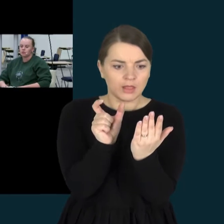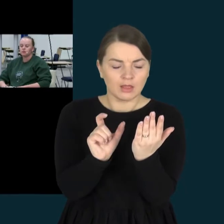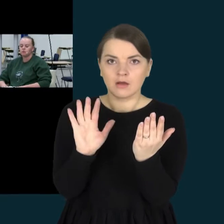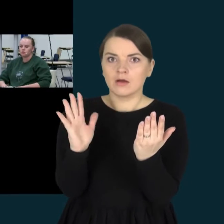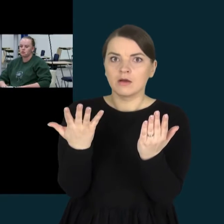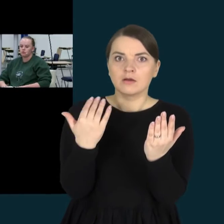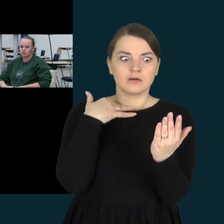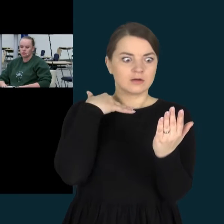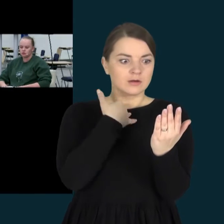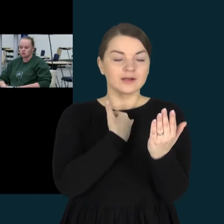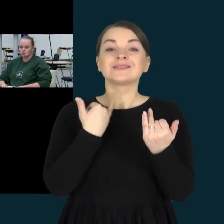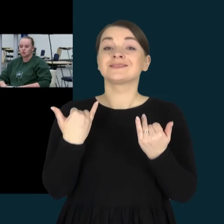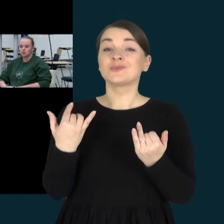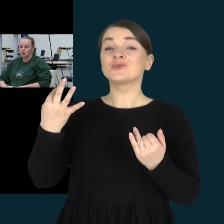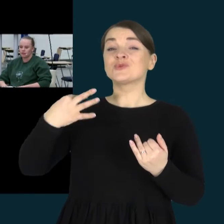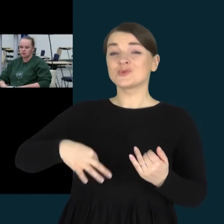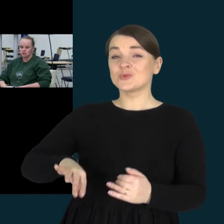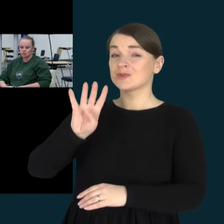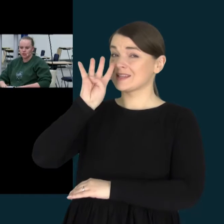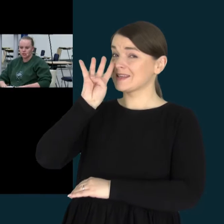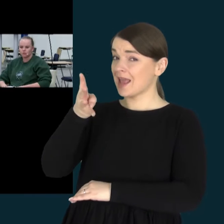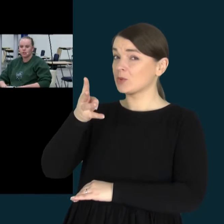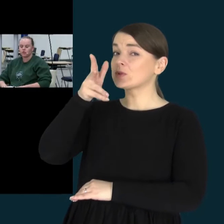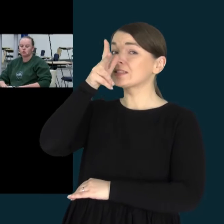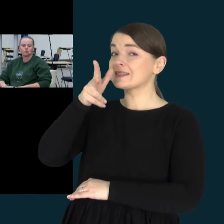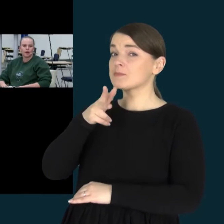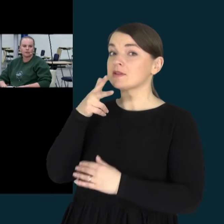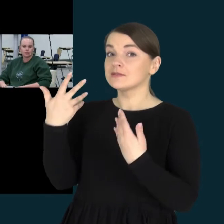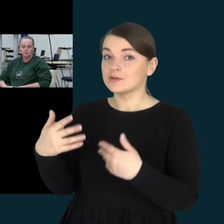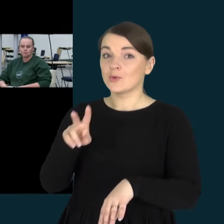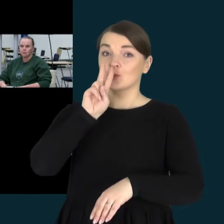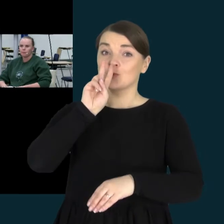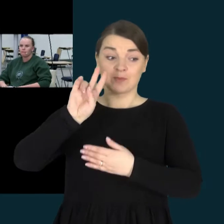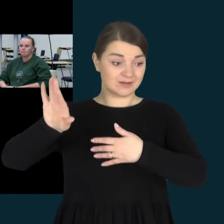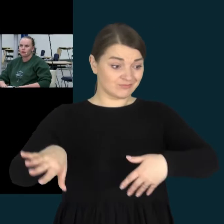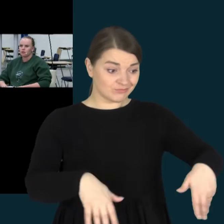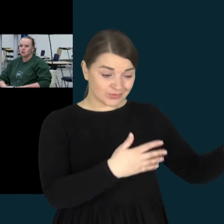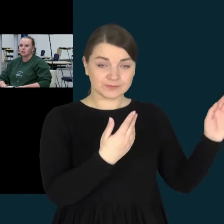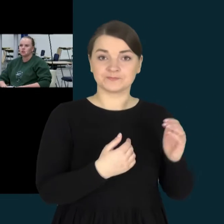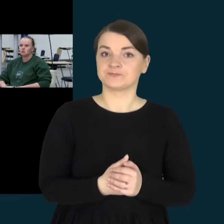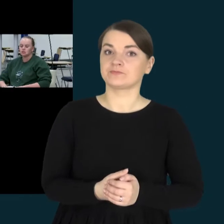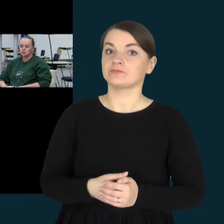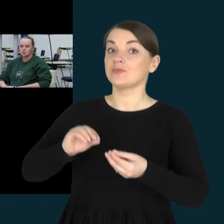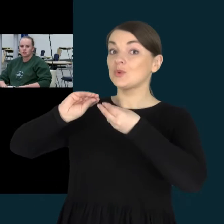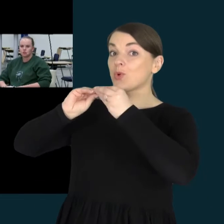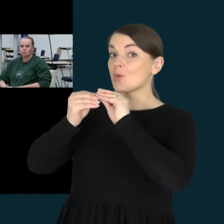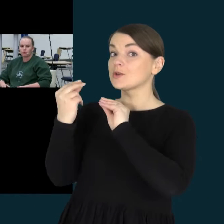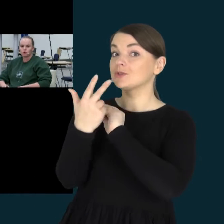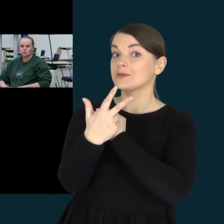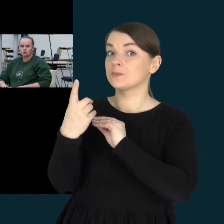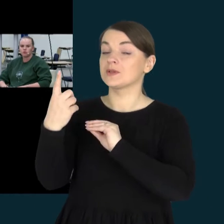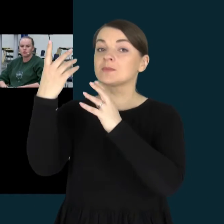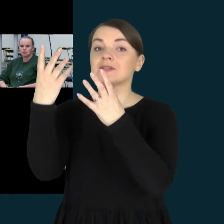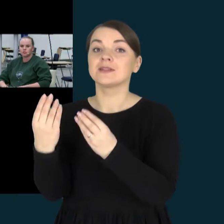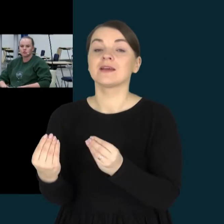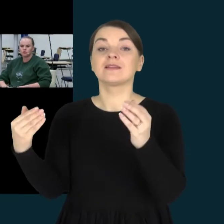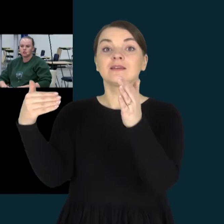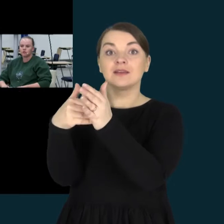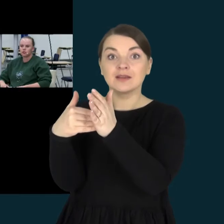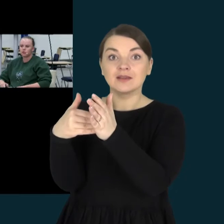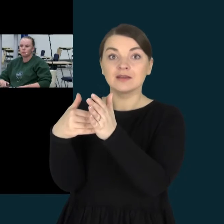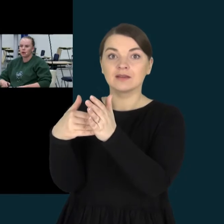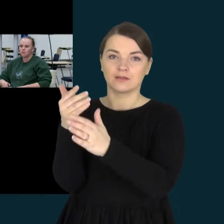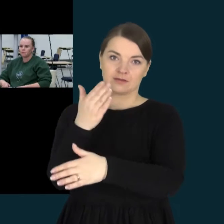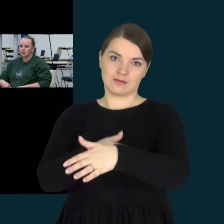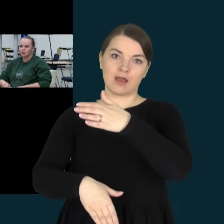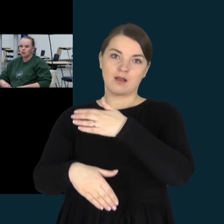Dabar mano sūnų yra keturi metai, trys mėnesiai, prie jaudų metai, iki gruodžio 31-os mano vaikas turi